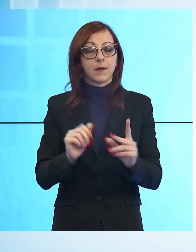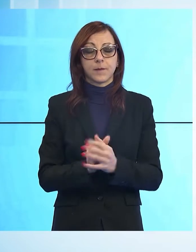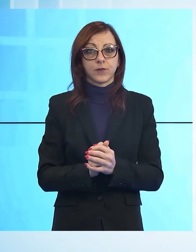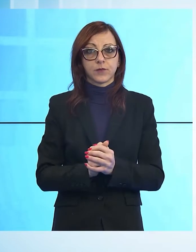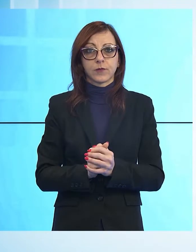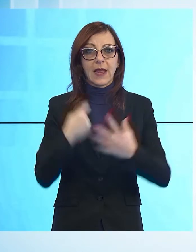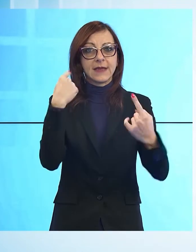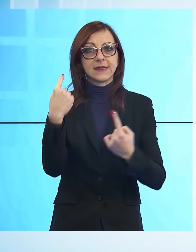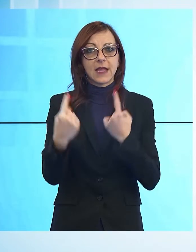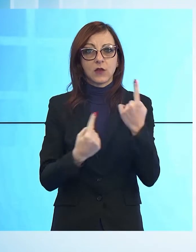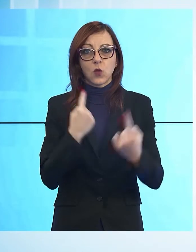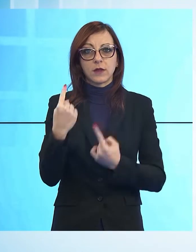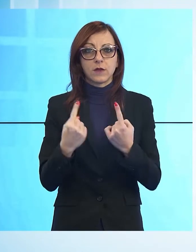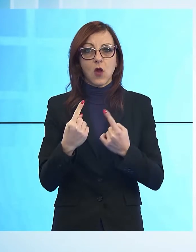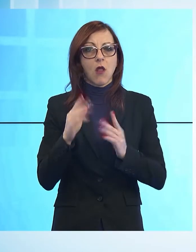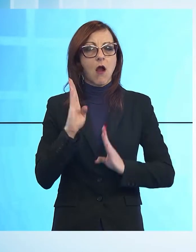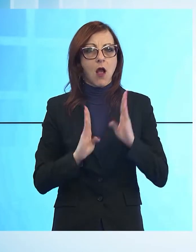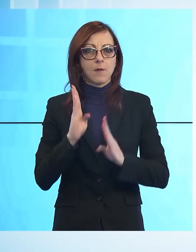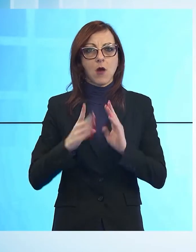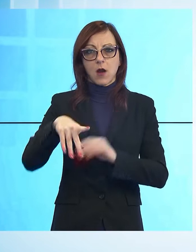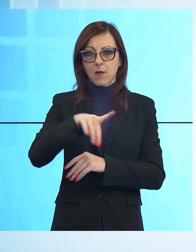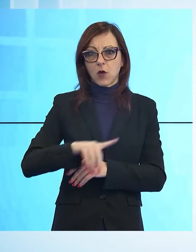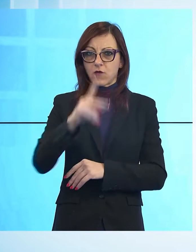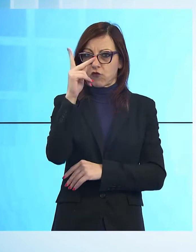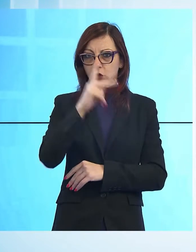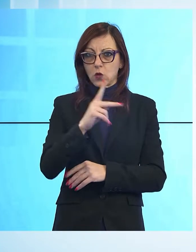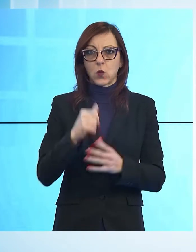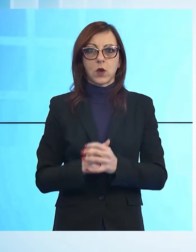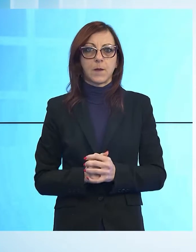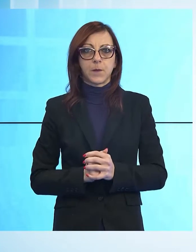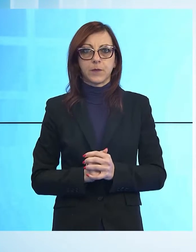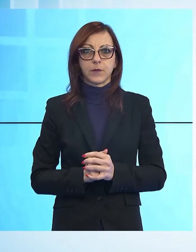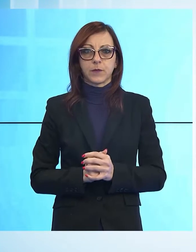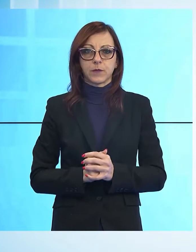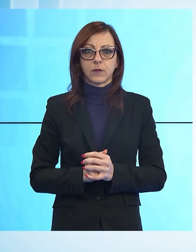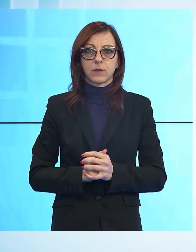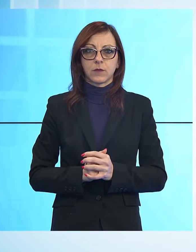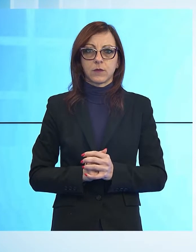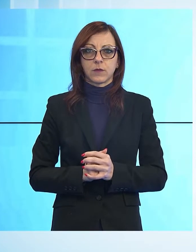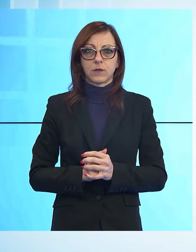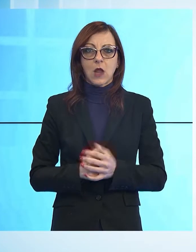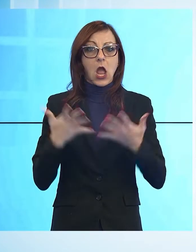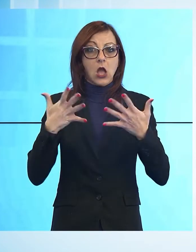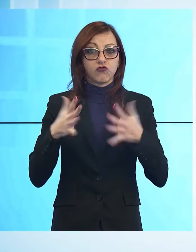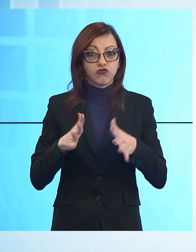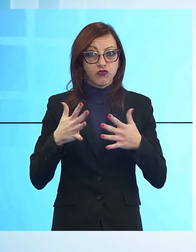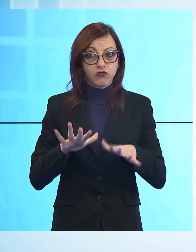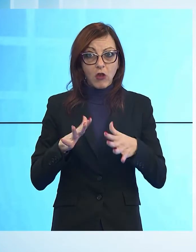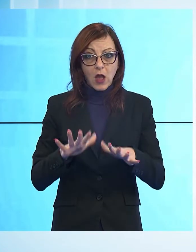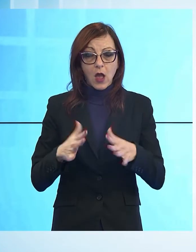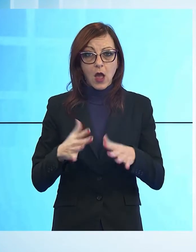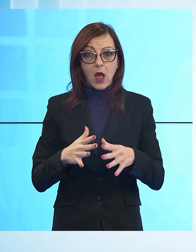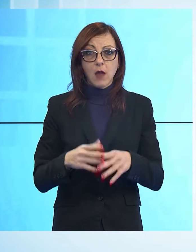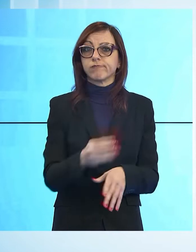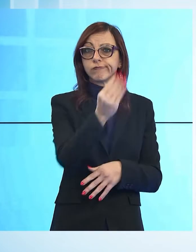questione Camorra in provincia di Lucca, erano già stati posti sotto sequestro i